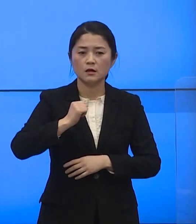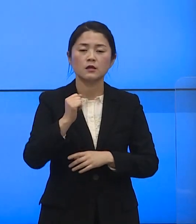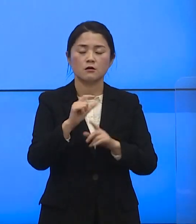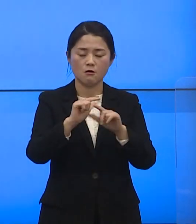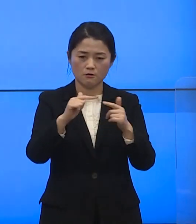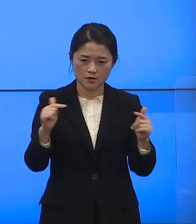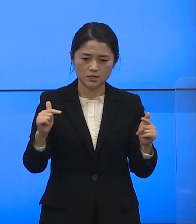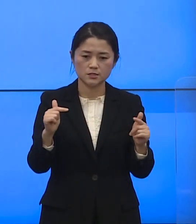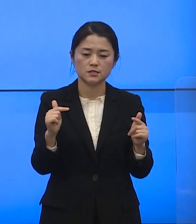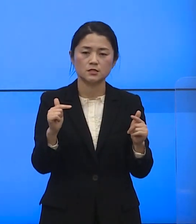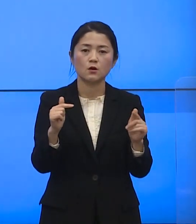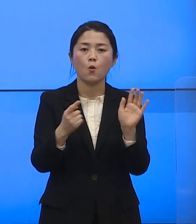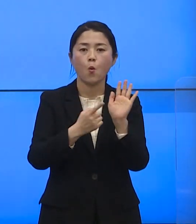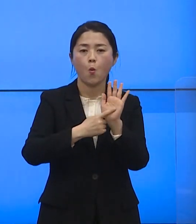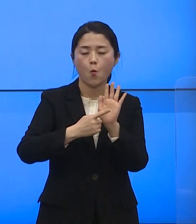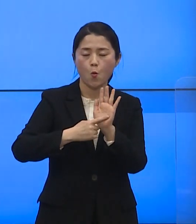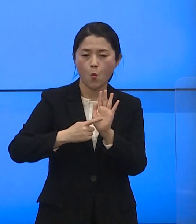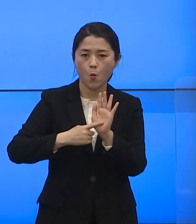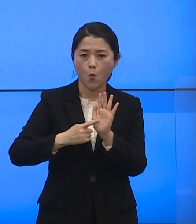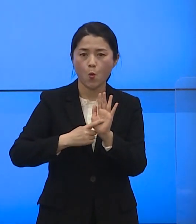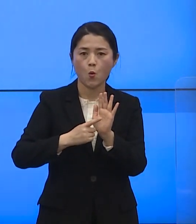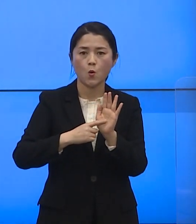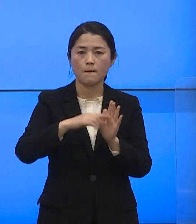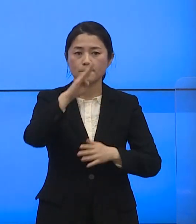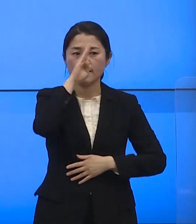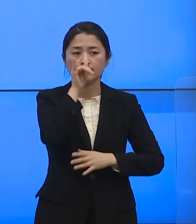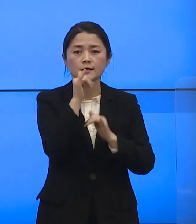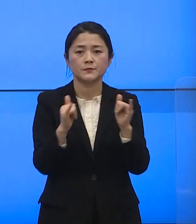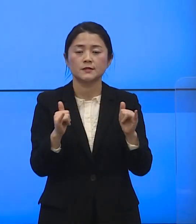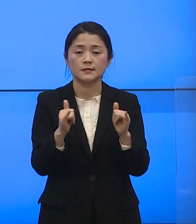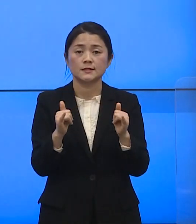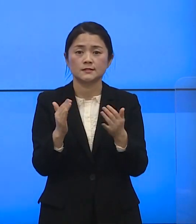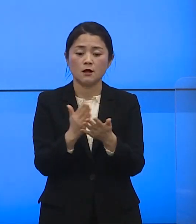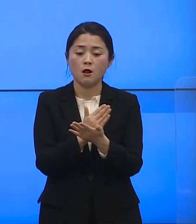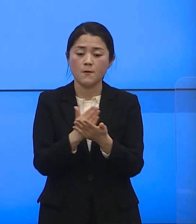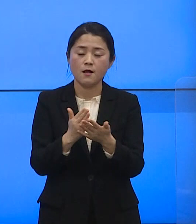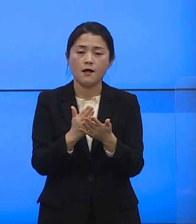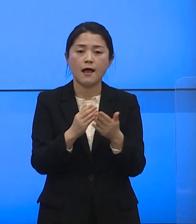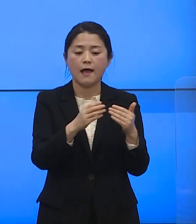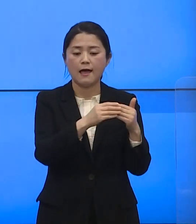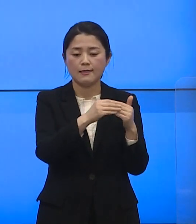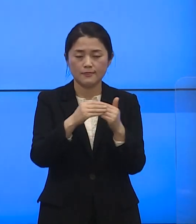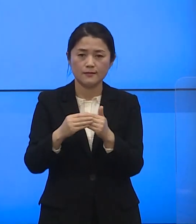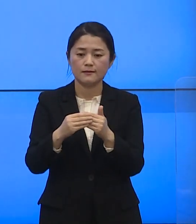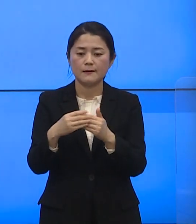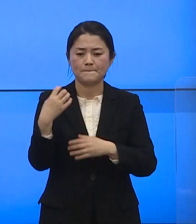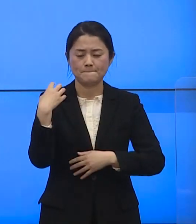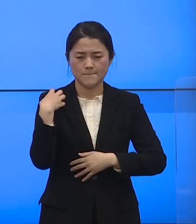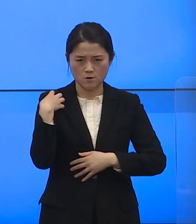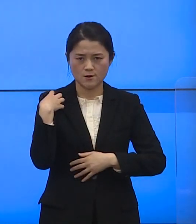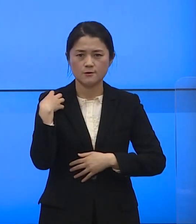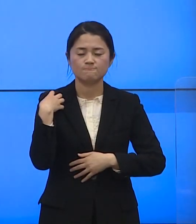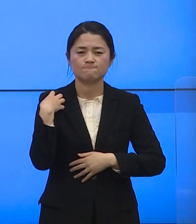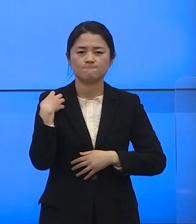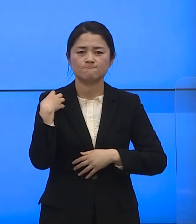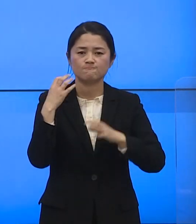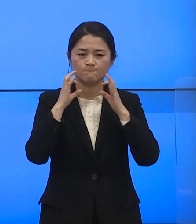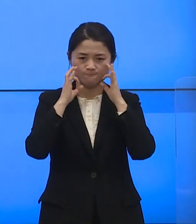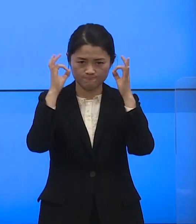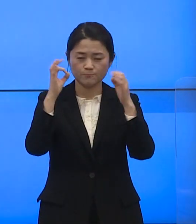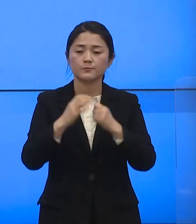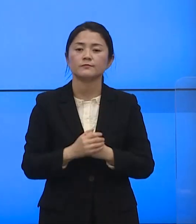방역숙칙 홍보 유증상자 선별진료소 진료 안내 등 맡은 바 역할을 다할 것입니다